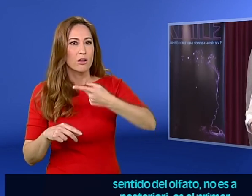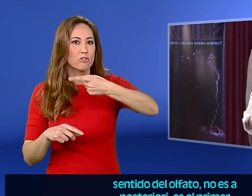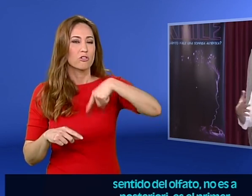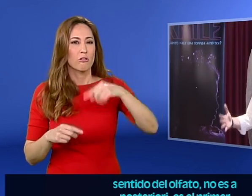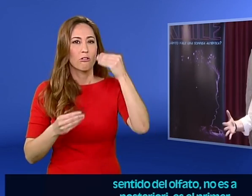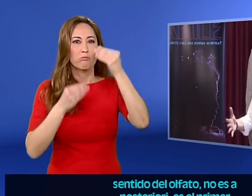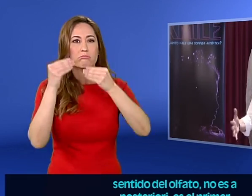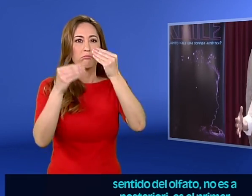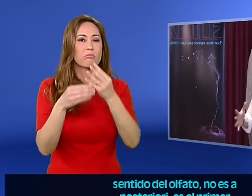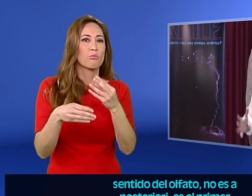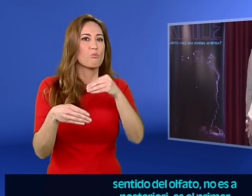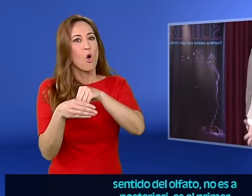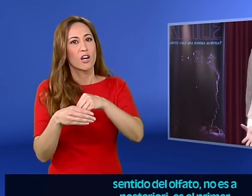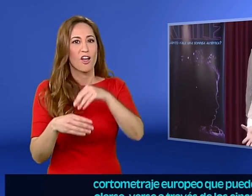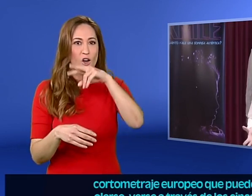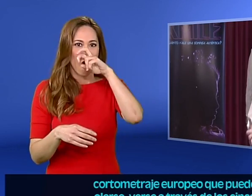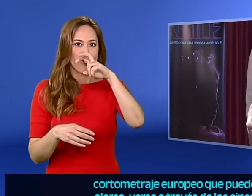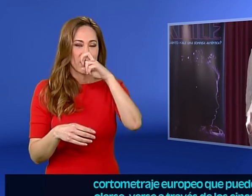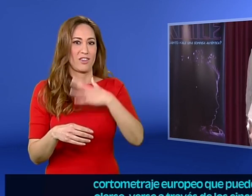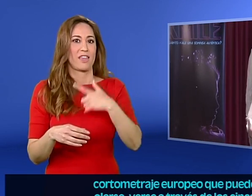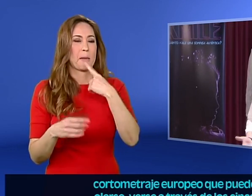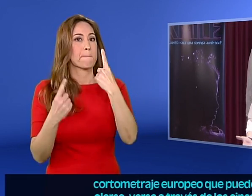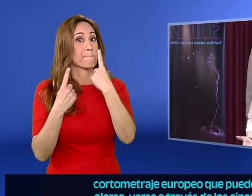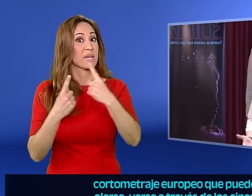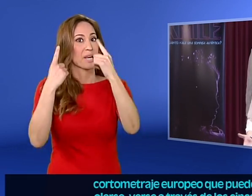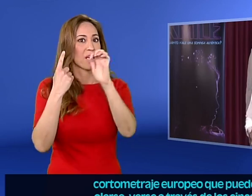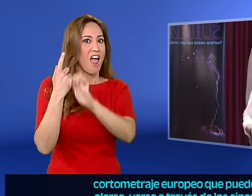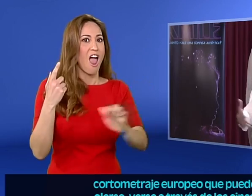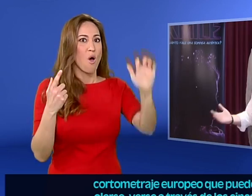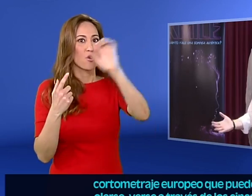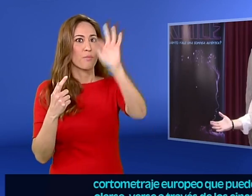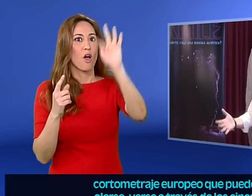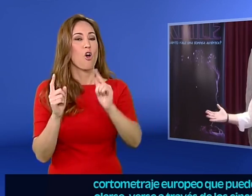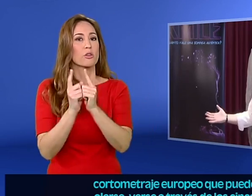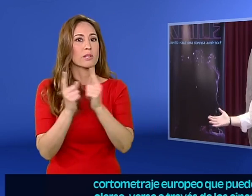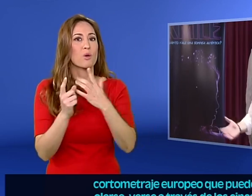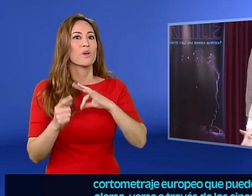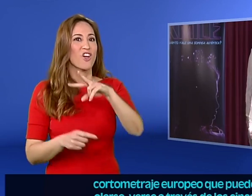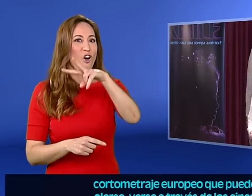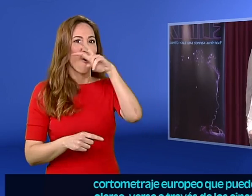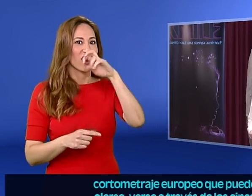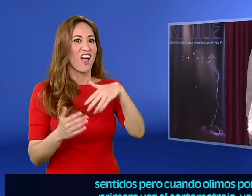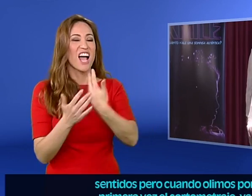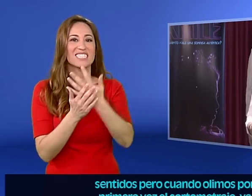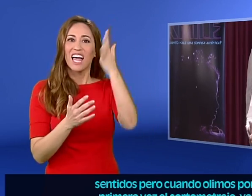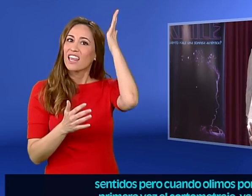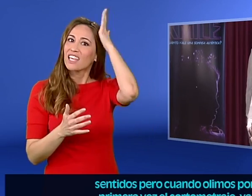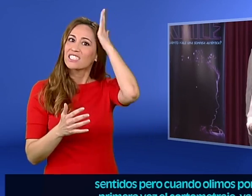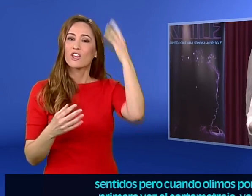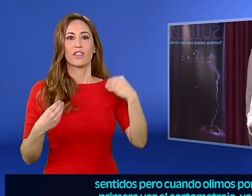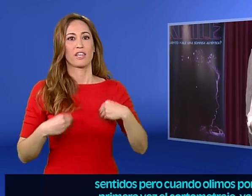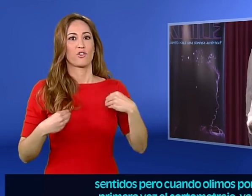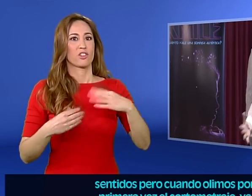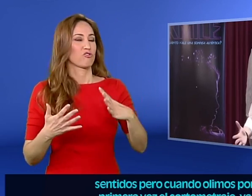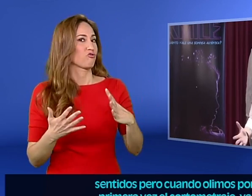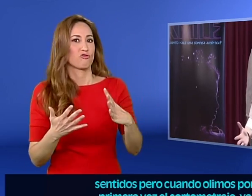No es a posteriori, entonces es el primer cortometraje europeo que puede olerse, y a través de los cinco sentidos, pero